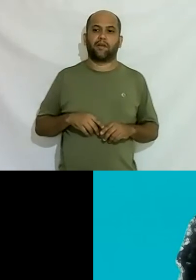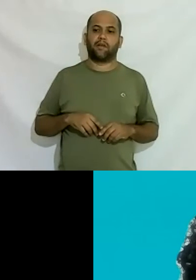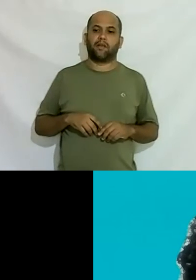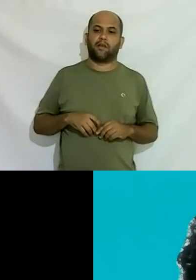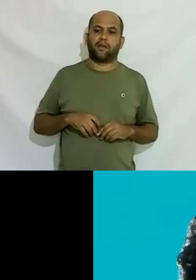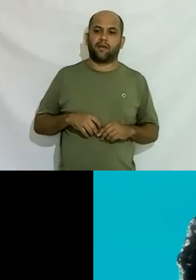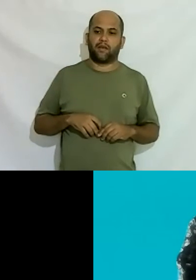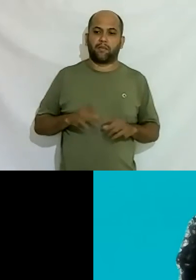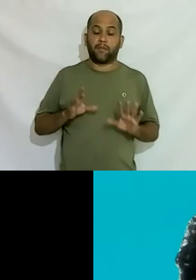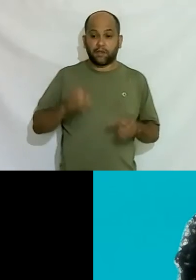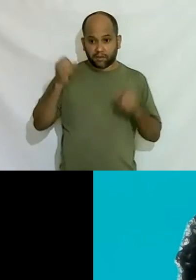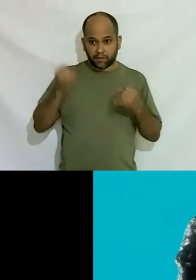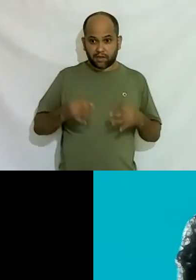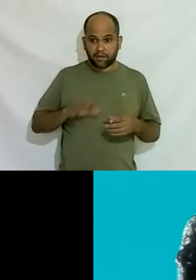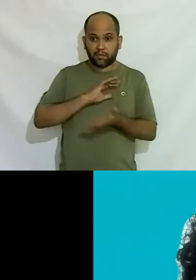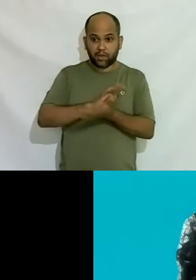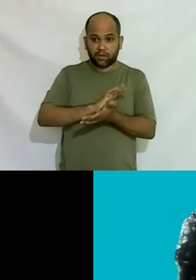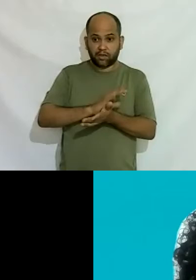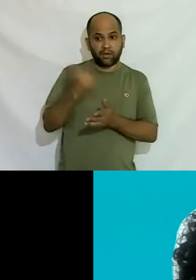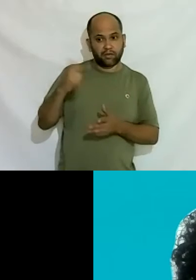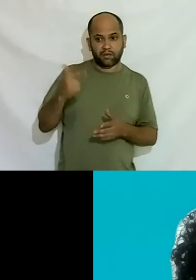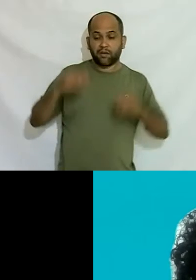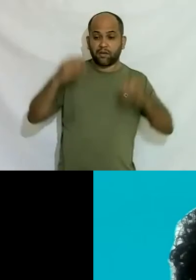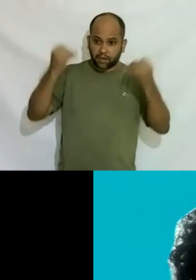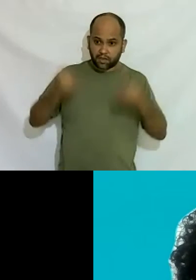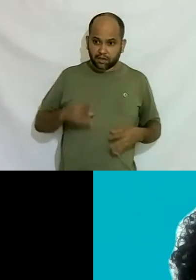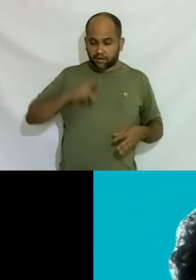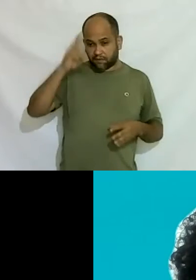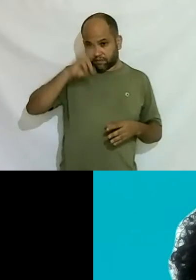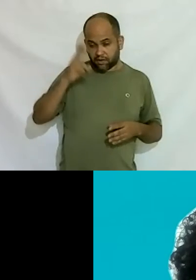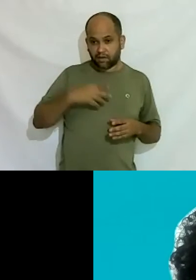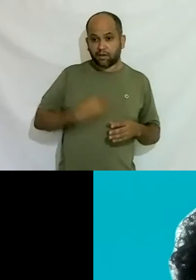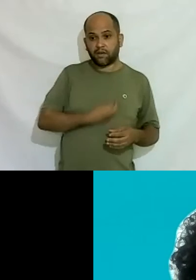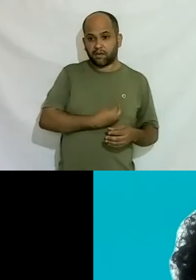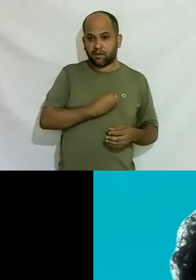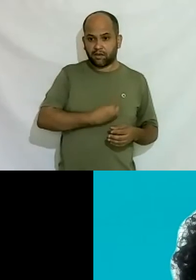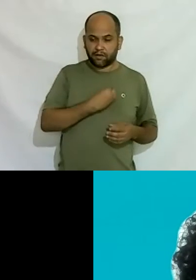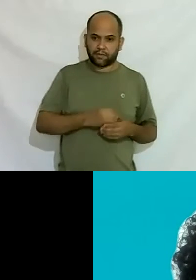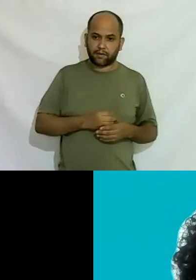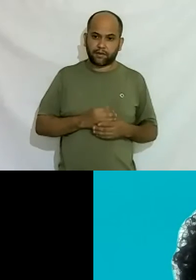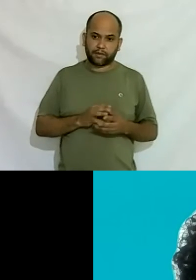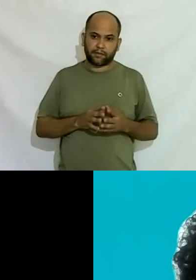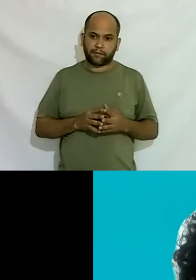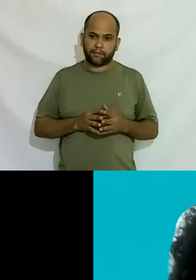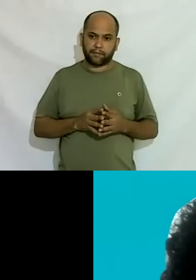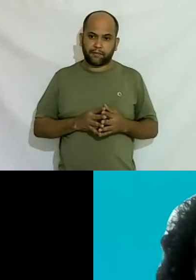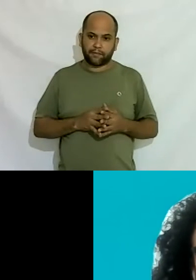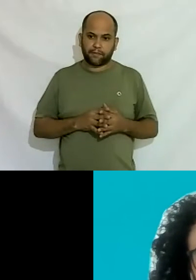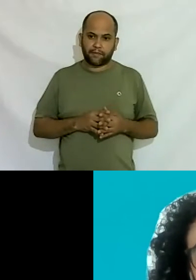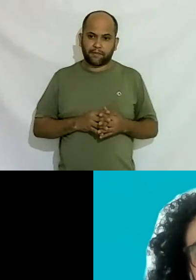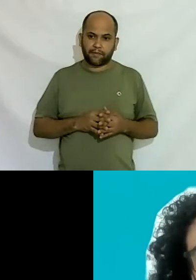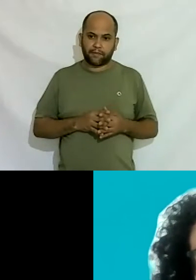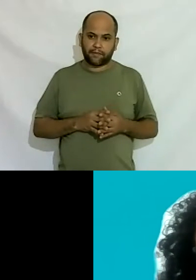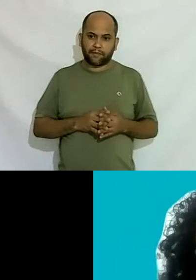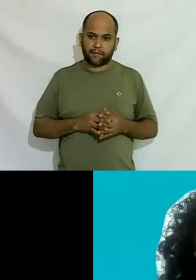o preso conceito existe acabei de falar muito de quanto ele existe o quanto ele é nocivo e mata né a gente tem números mais